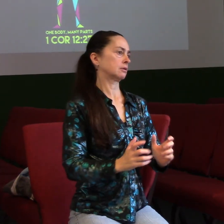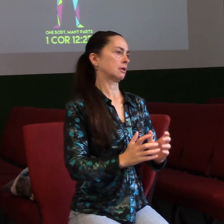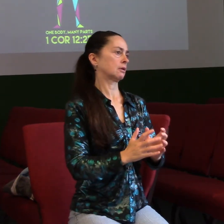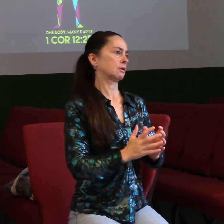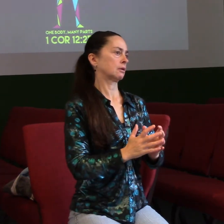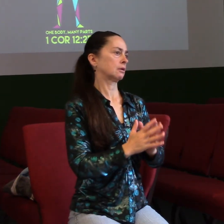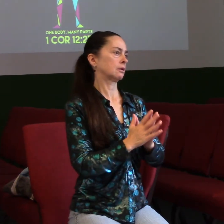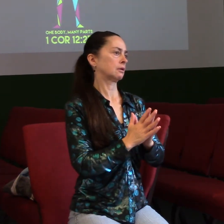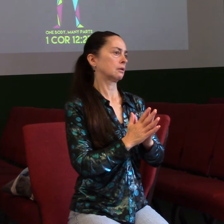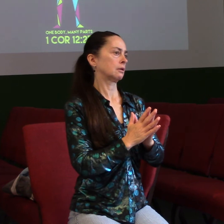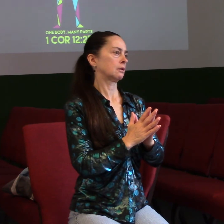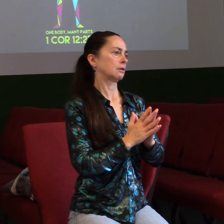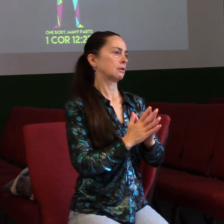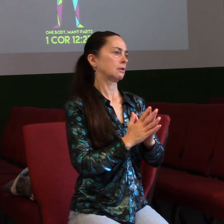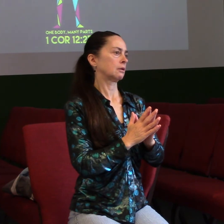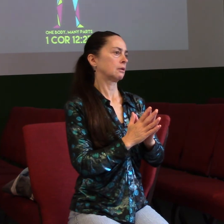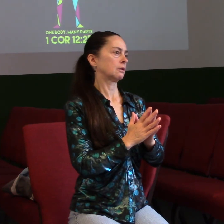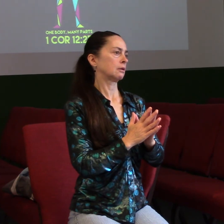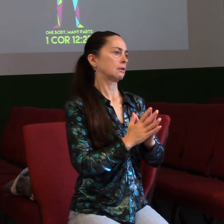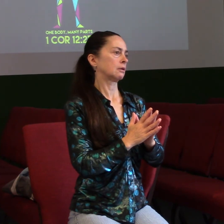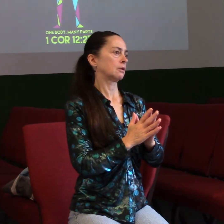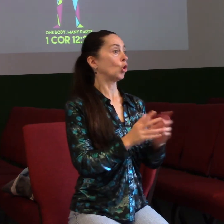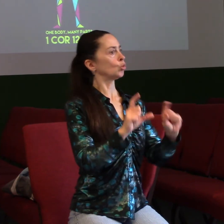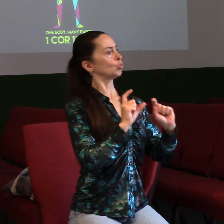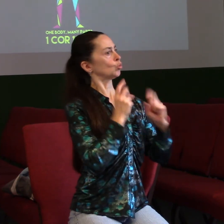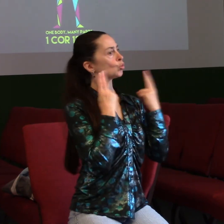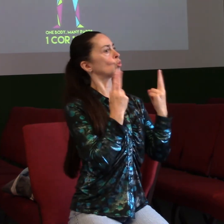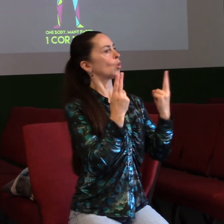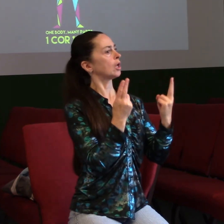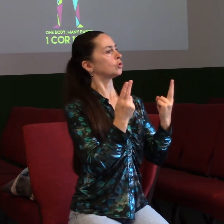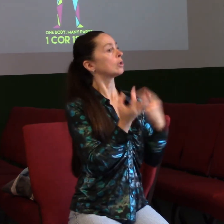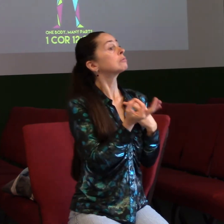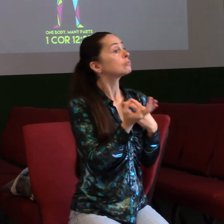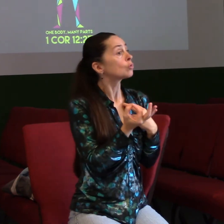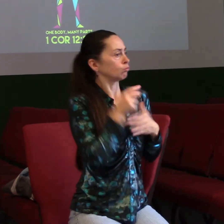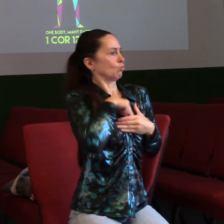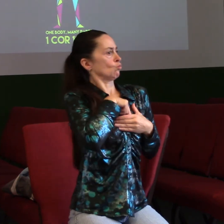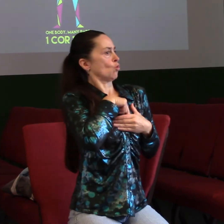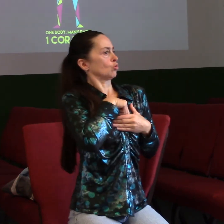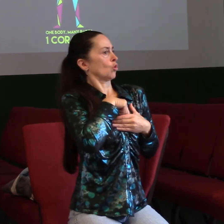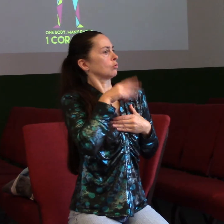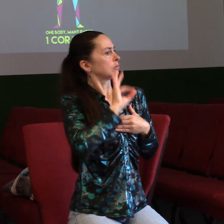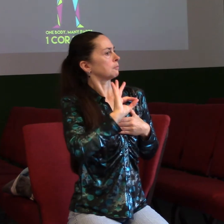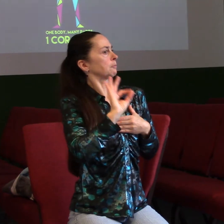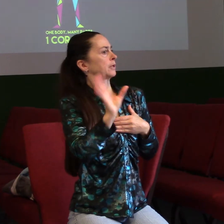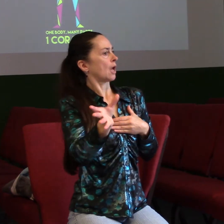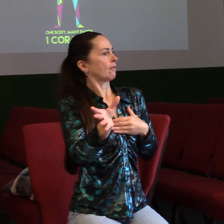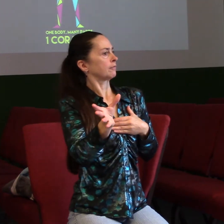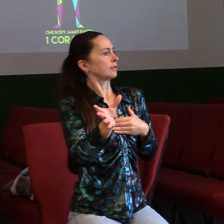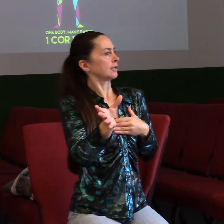Takže kdykoliv to děláme se správným postojem, tak v tom se může projevat Bůh. A ještě jedna